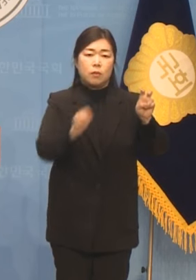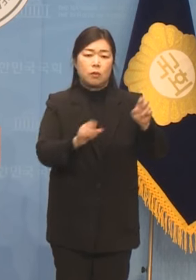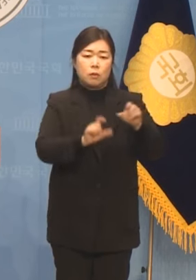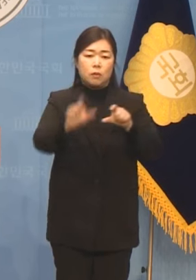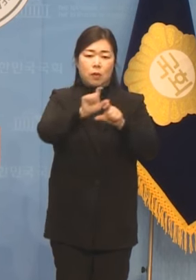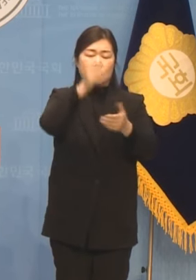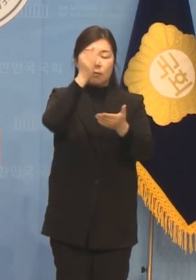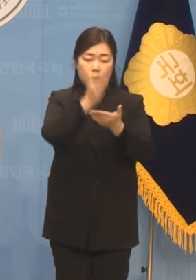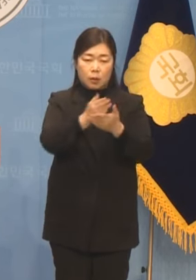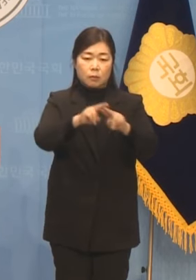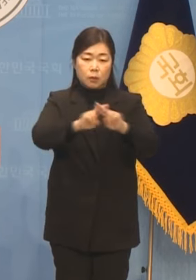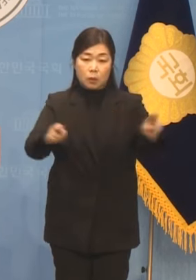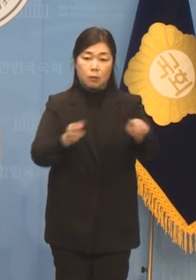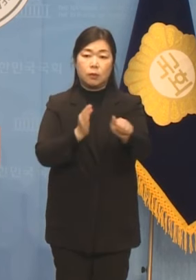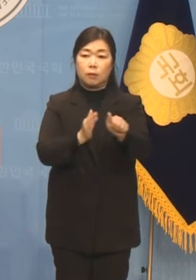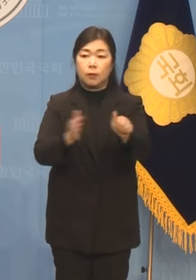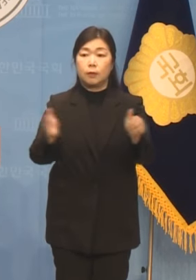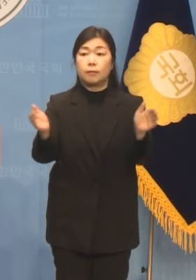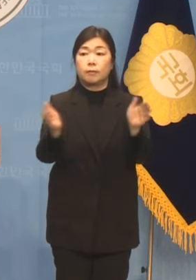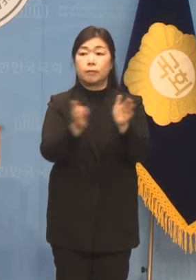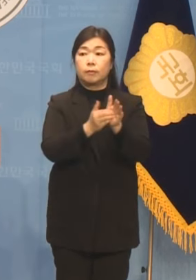이상입니다.